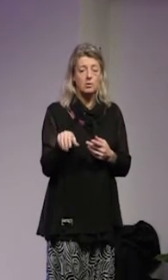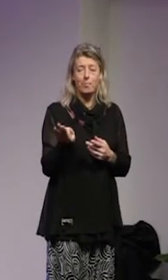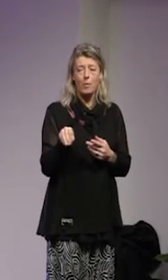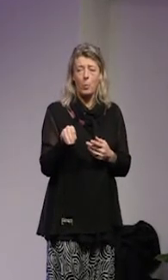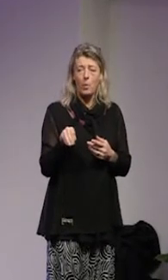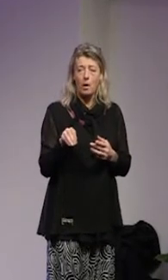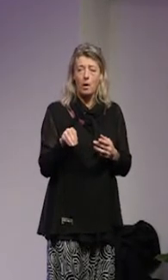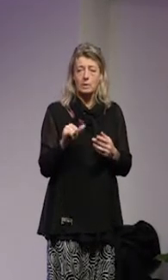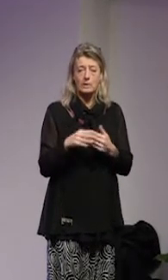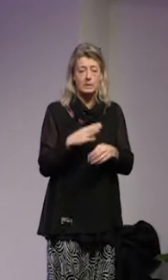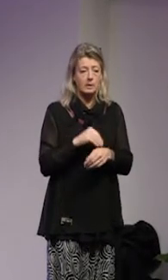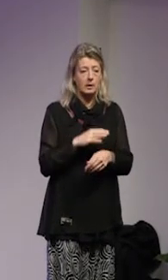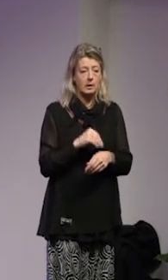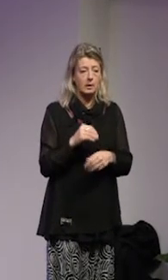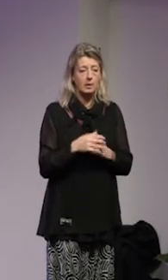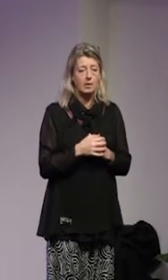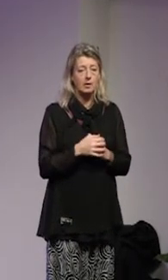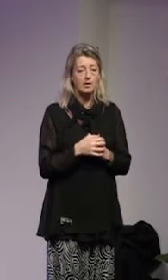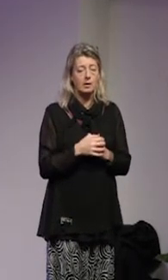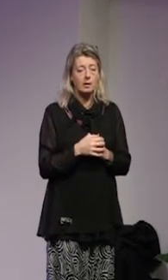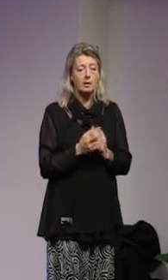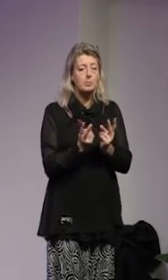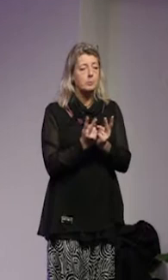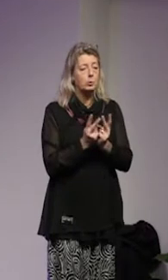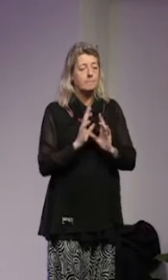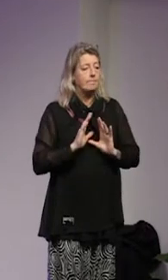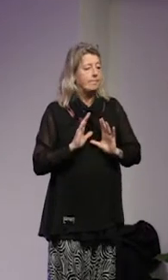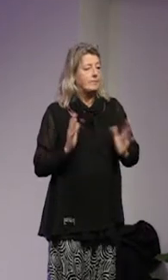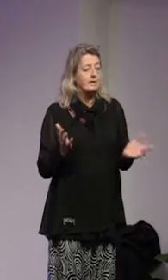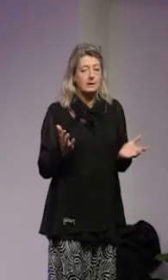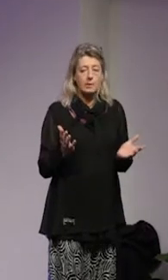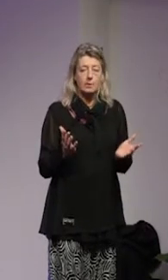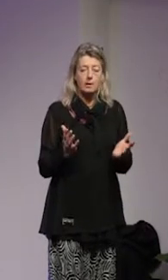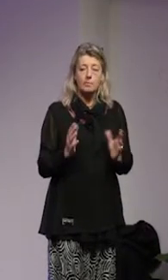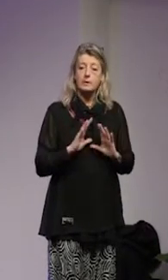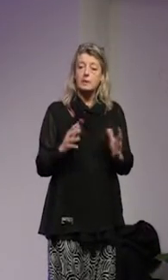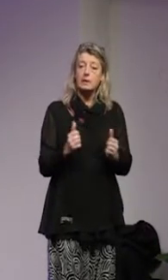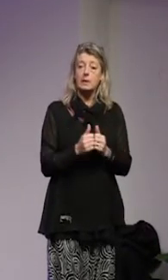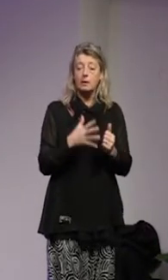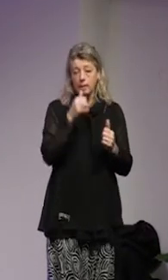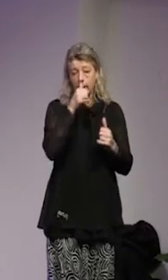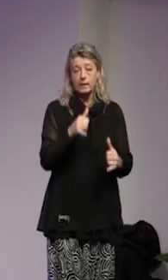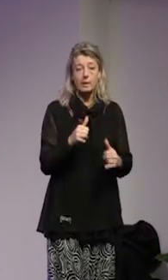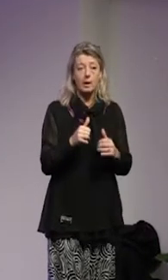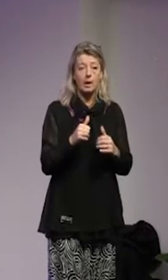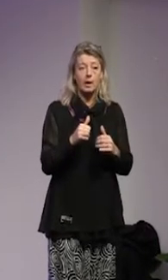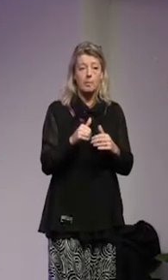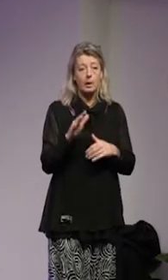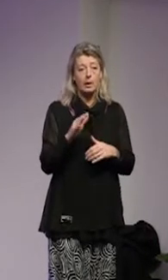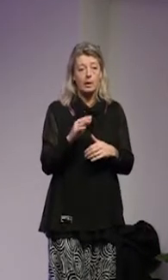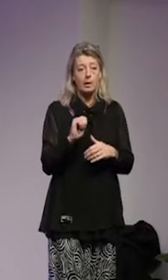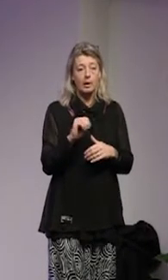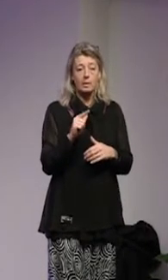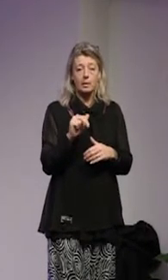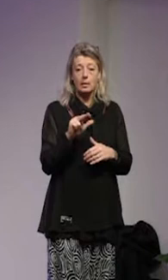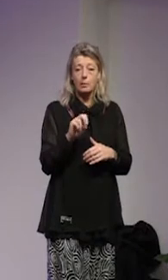begränsat i Sverige så det finns ingenting som skulle hindra mer etnografiskt baserade